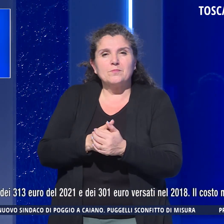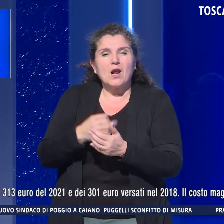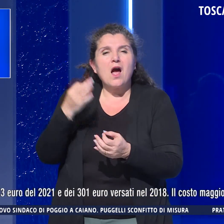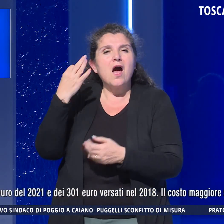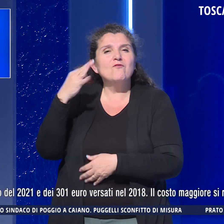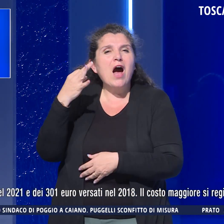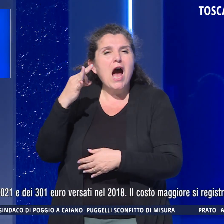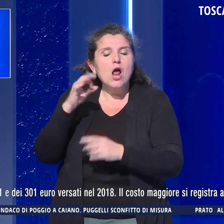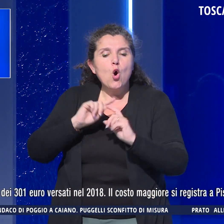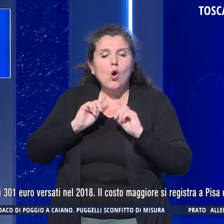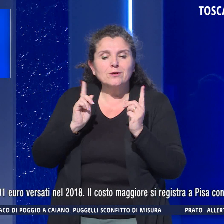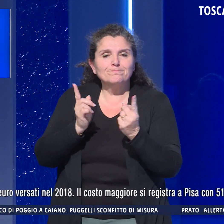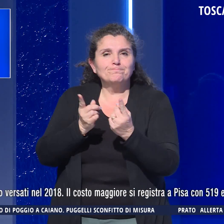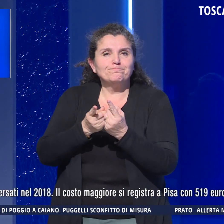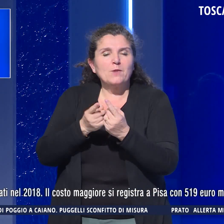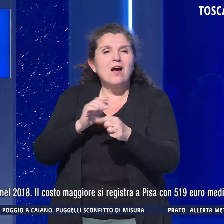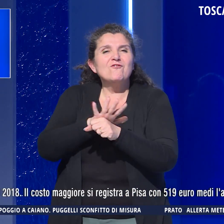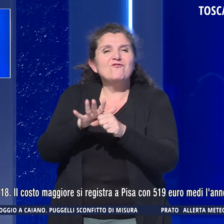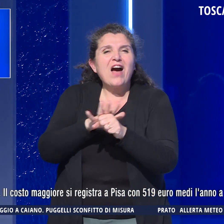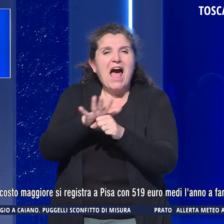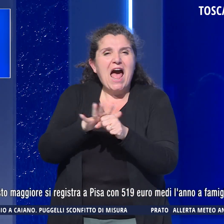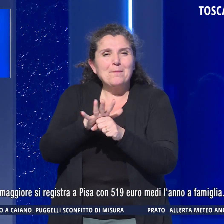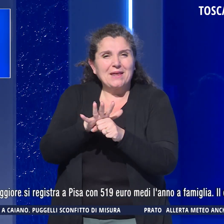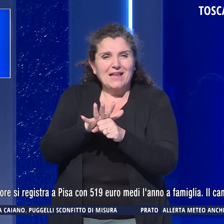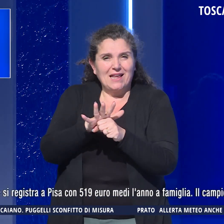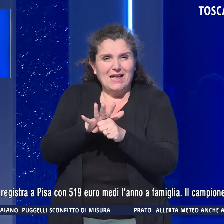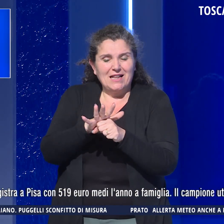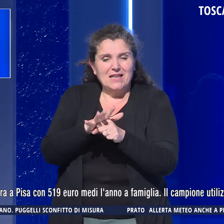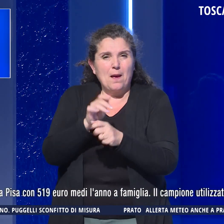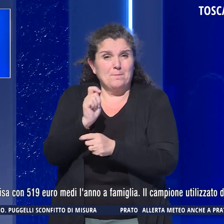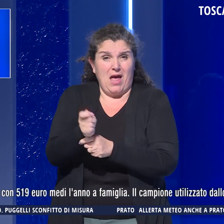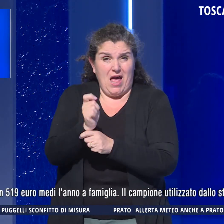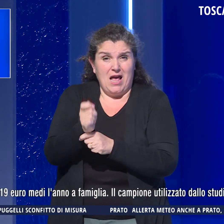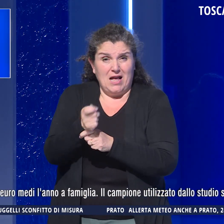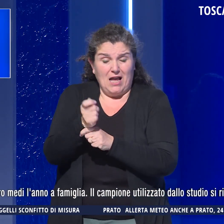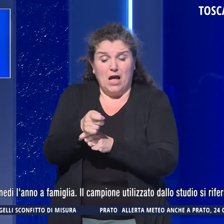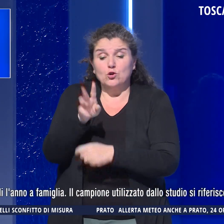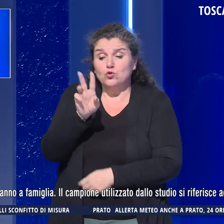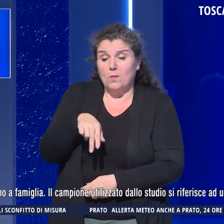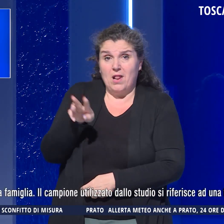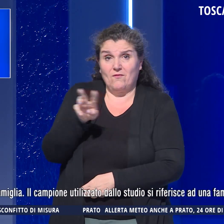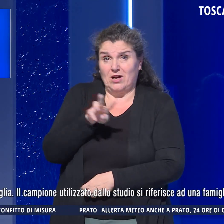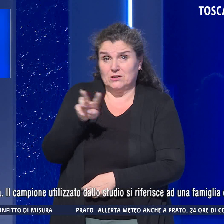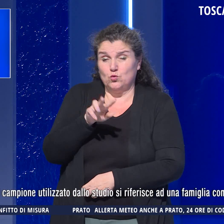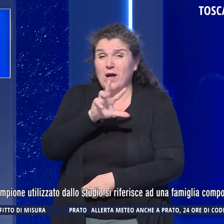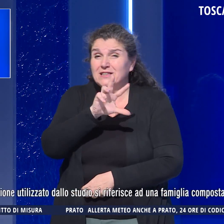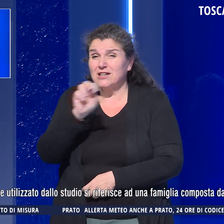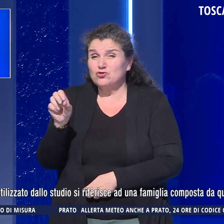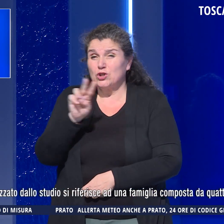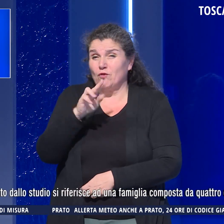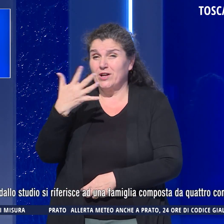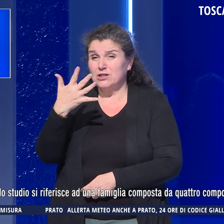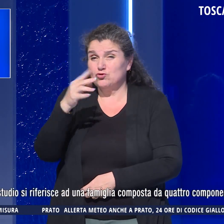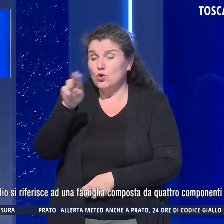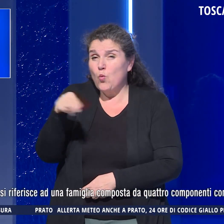assoluti le famiglie italiane hanno versato per il quanto riguarda il 2022 325